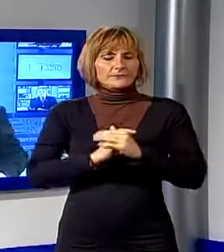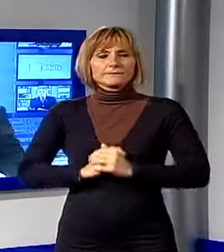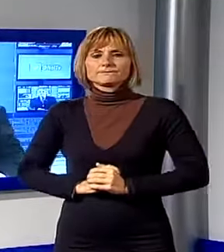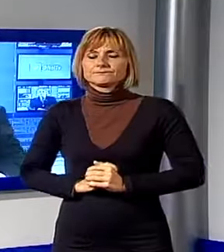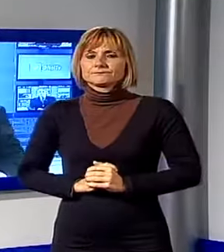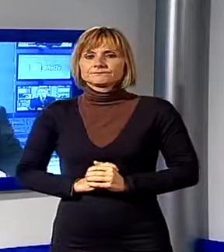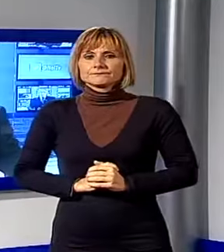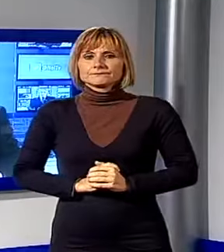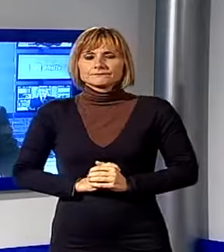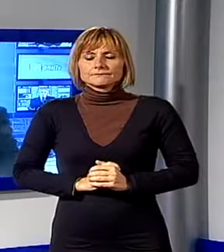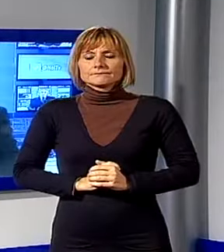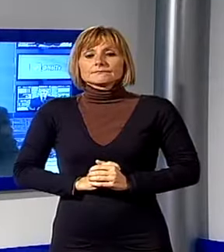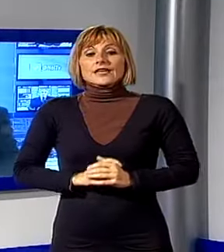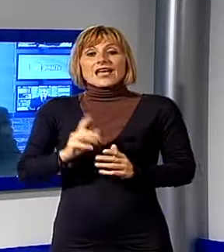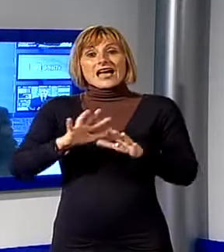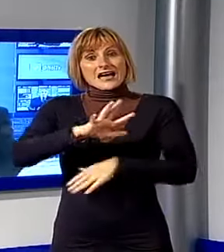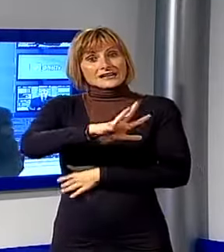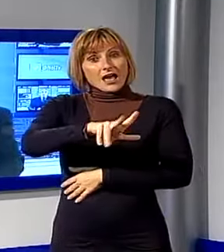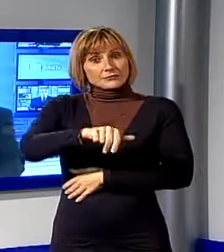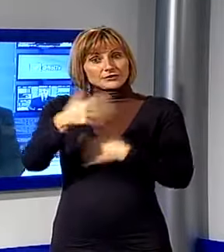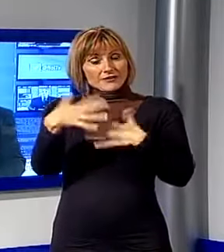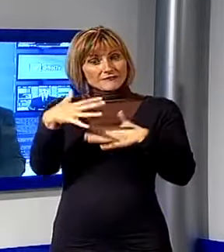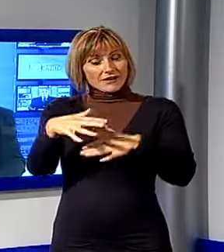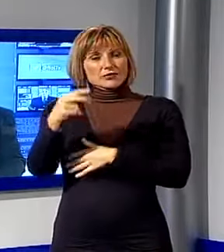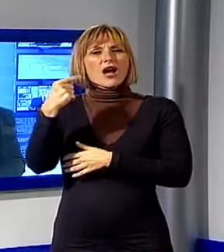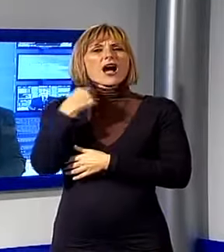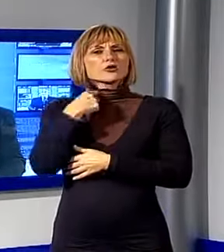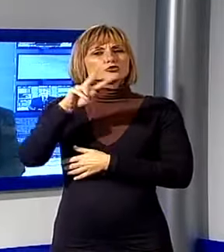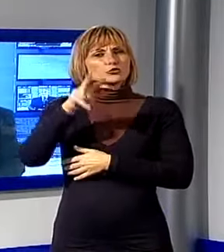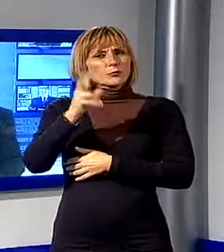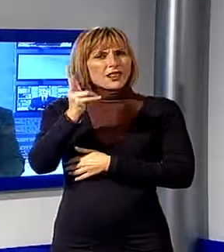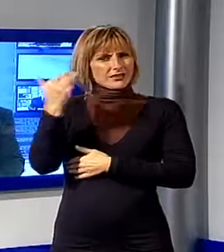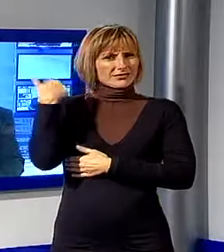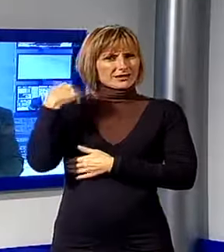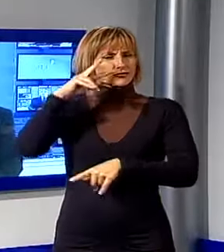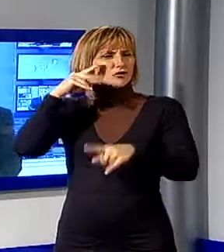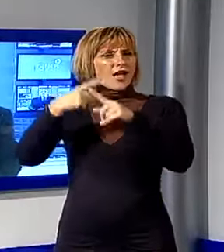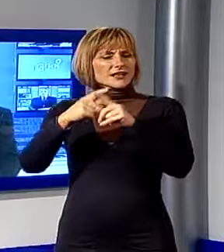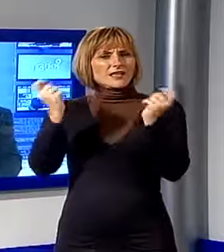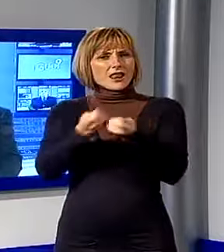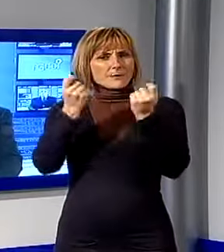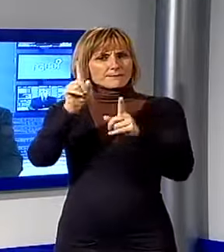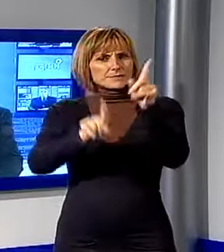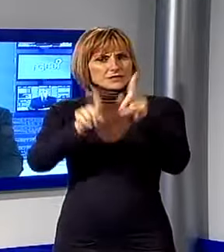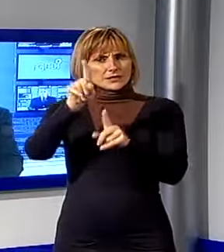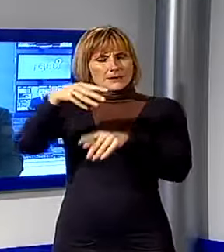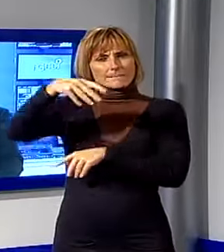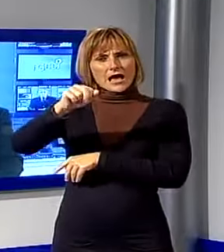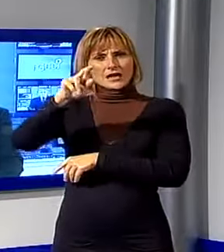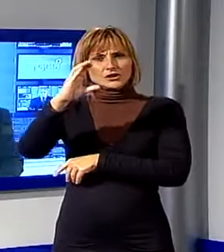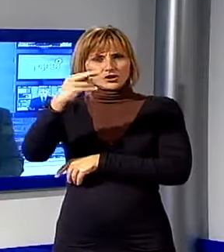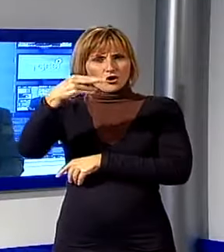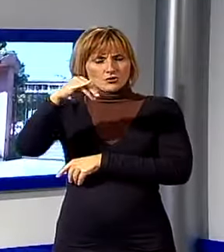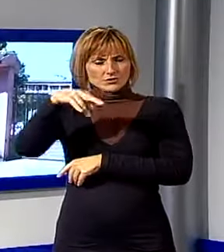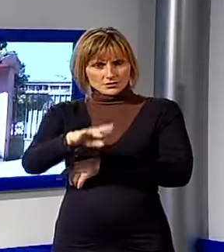Identificati gli autori della rapina avvenuta nell'agosto del 2013 ai danni dell'ex allenatore del Milan, Pippo Marchioro.